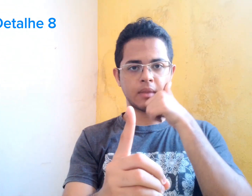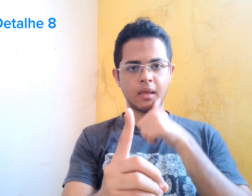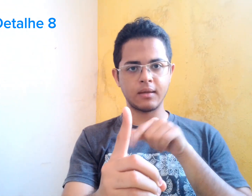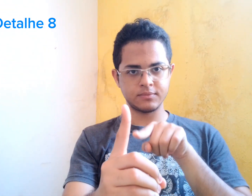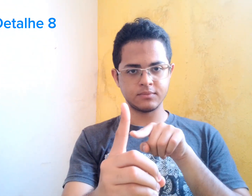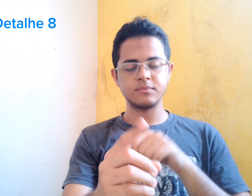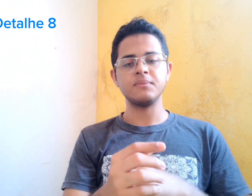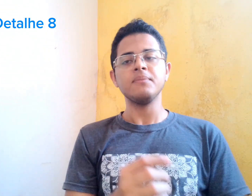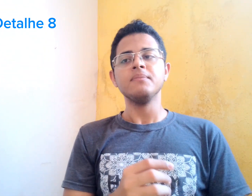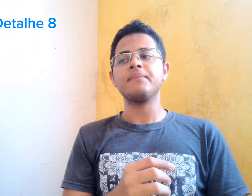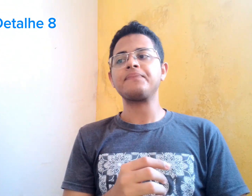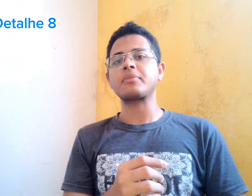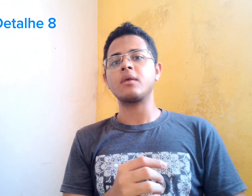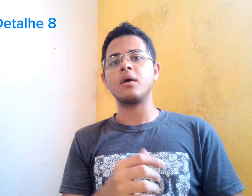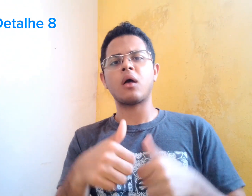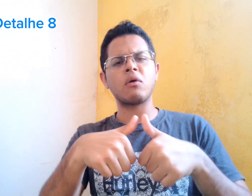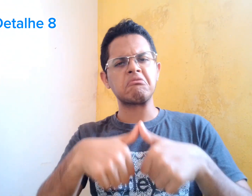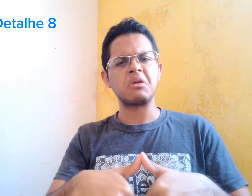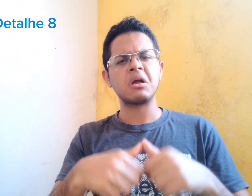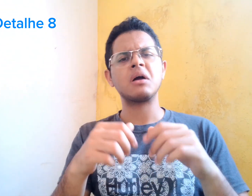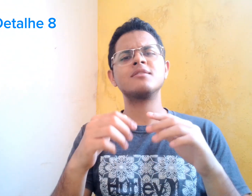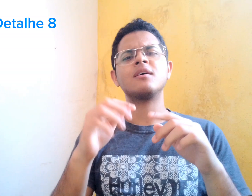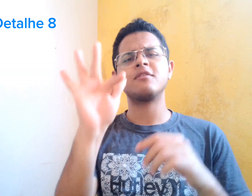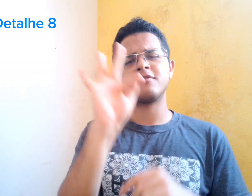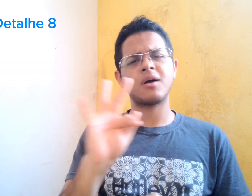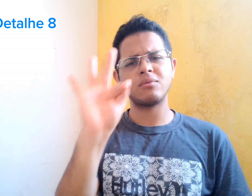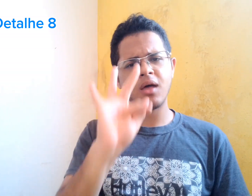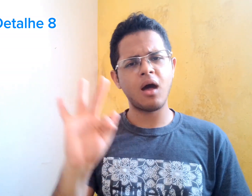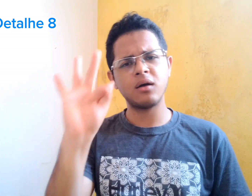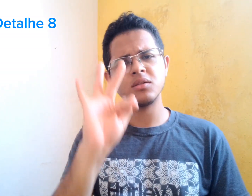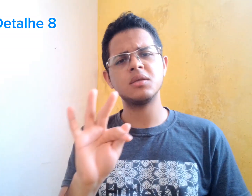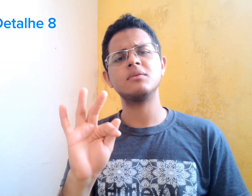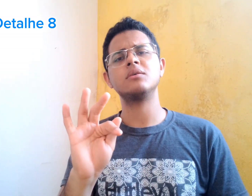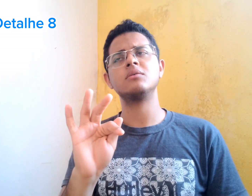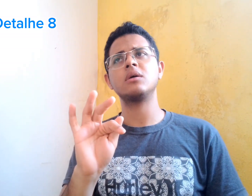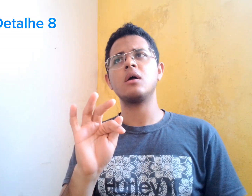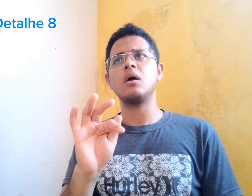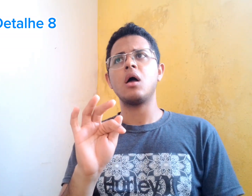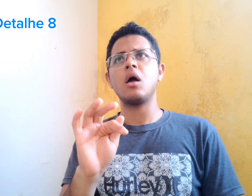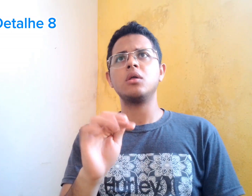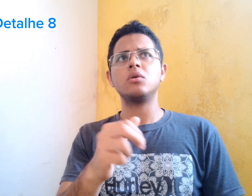Ficou na faculdade... Durante... Doze anos.